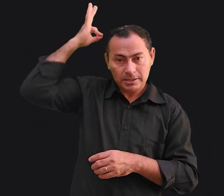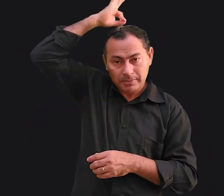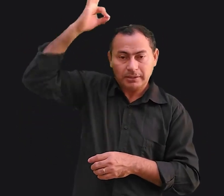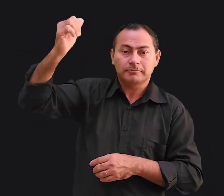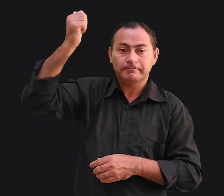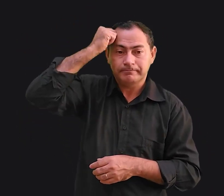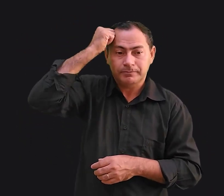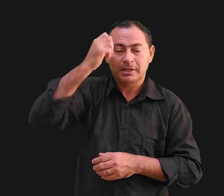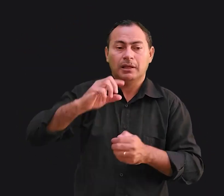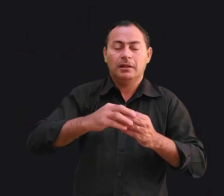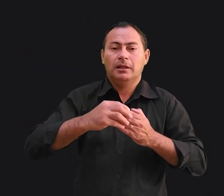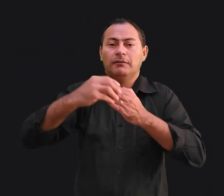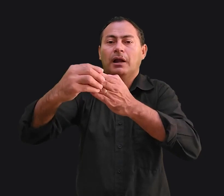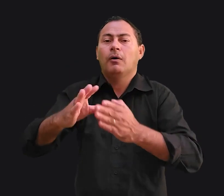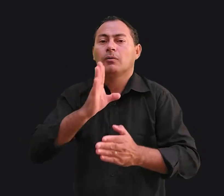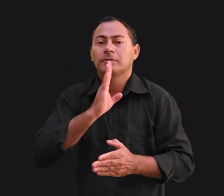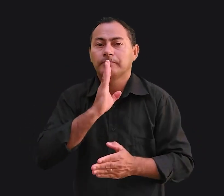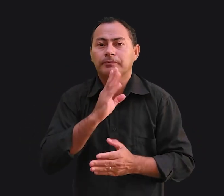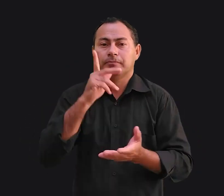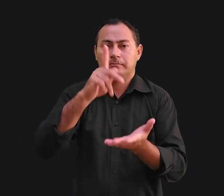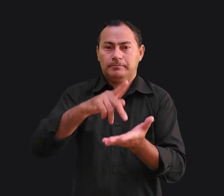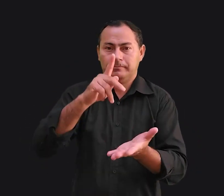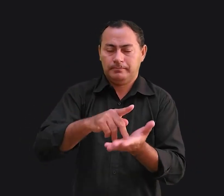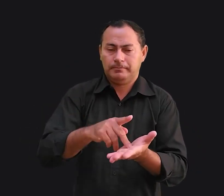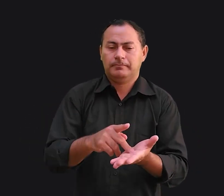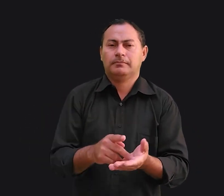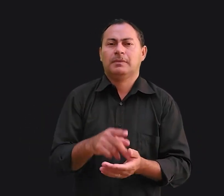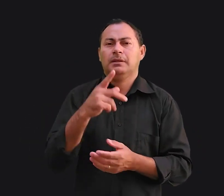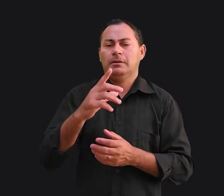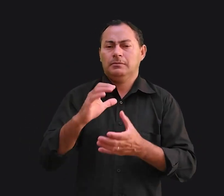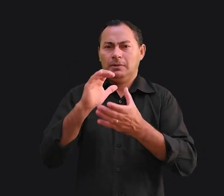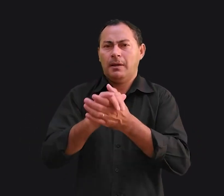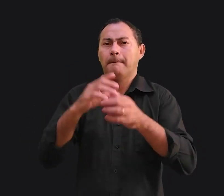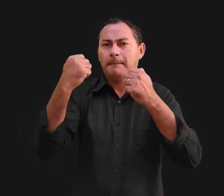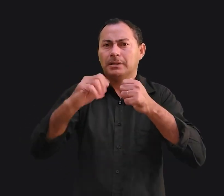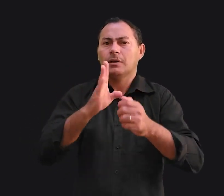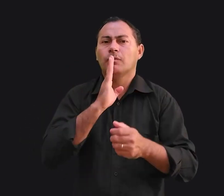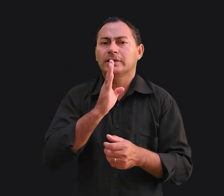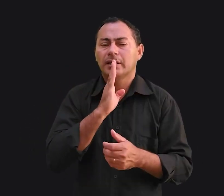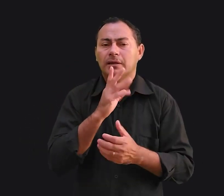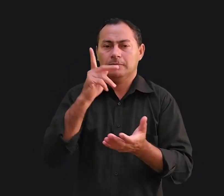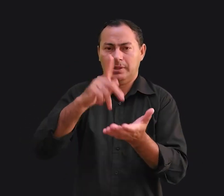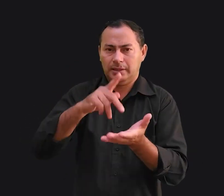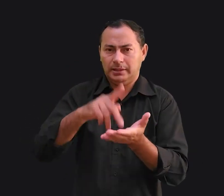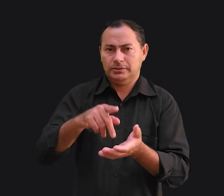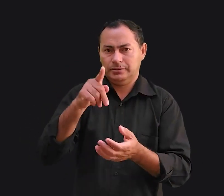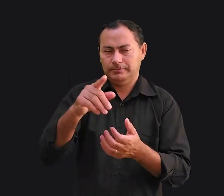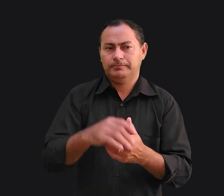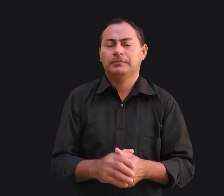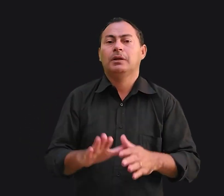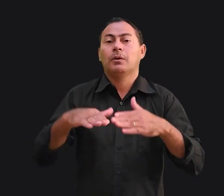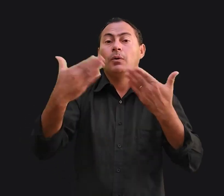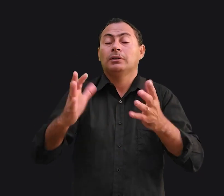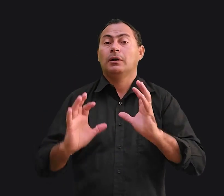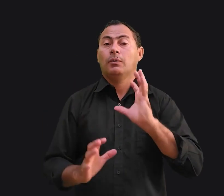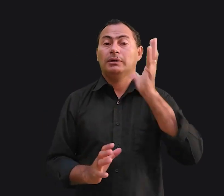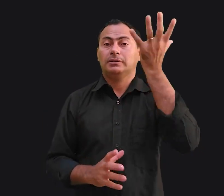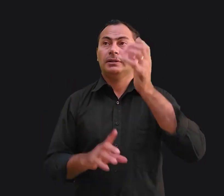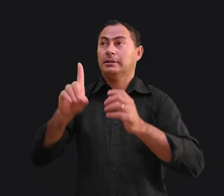arrependimento que a levará ao conhecimento da verdade. Seu parceiro precisa conhecer a verdade. Quando isso acontecer Deus